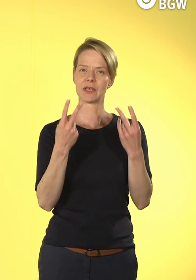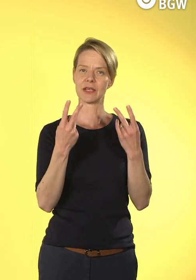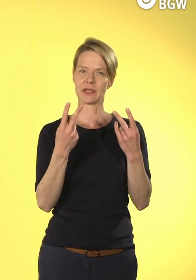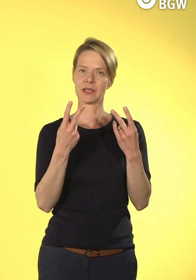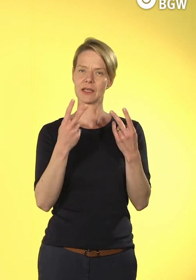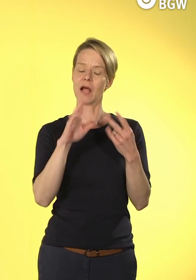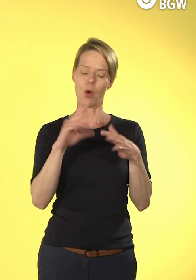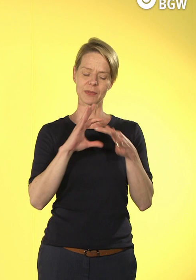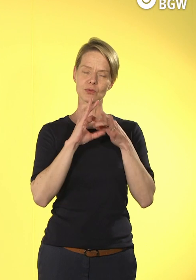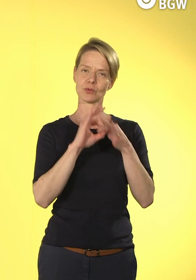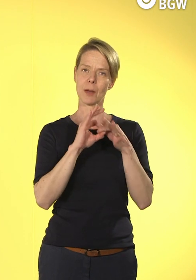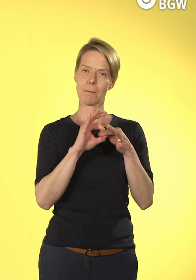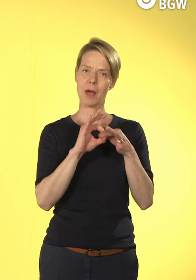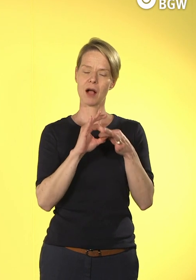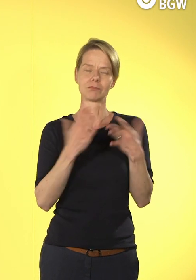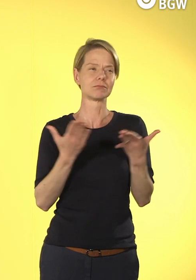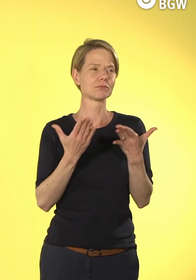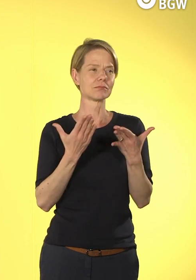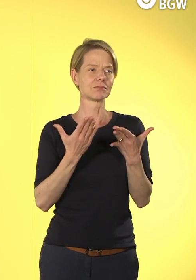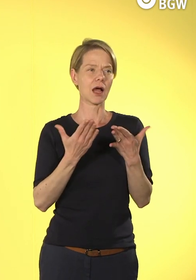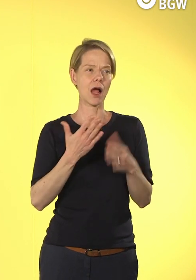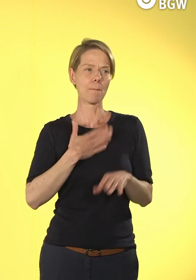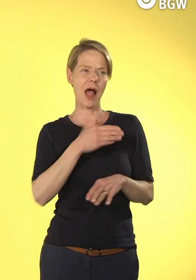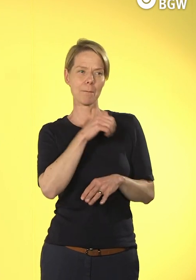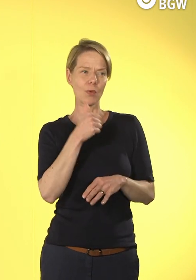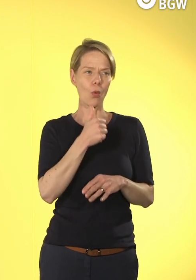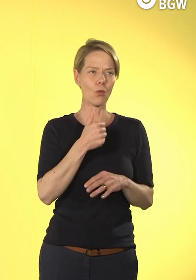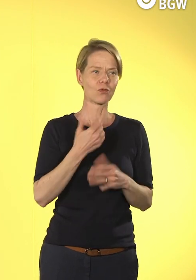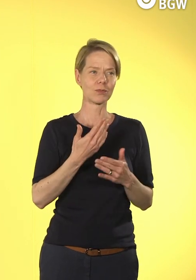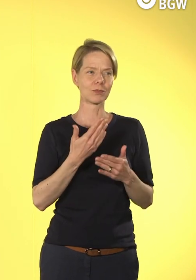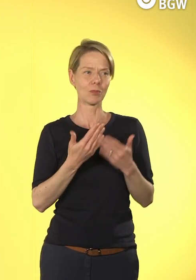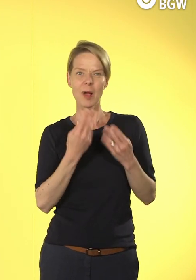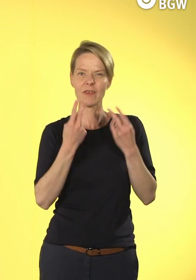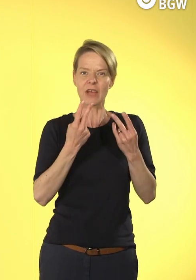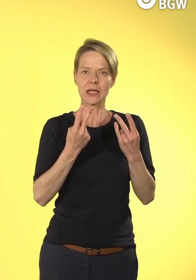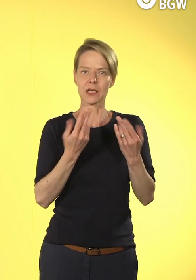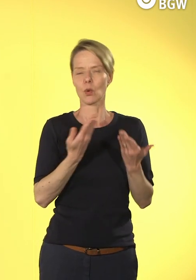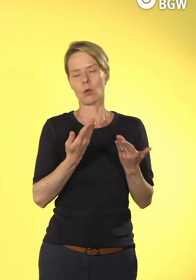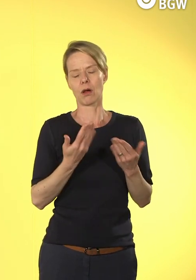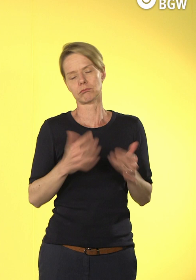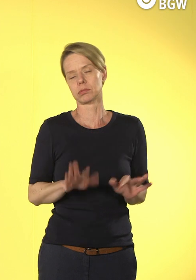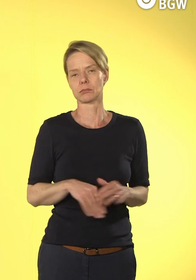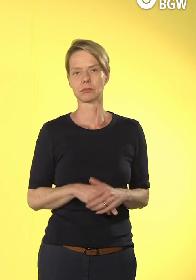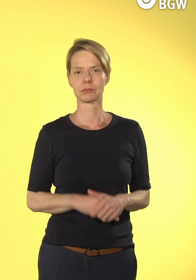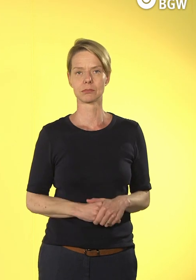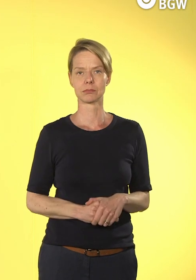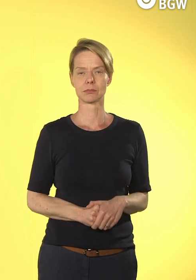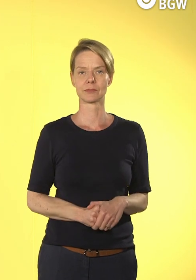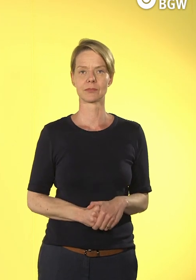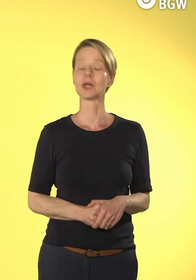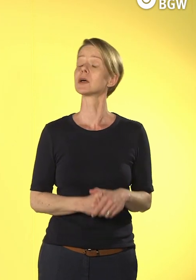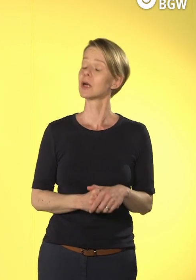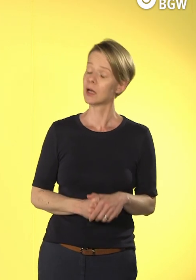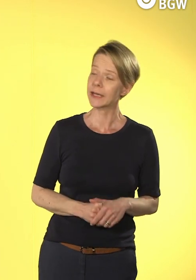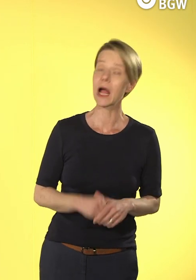tun haben. Ja. Darüber hinaus, es gibt ja verschiedene Instrumente in